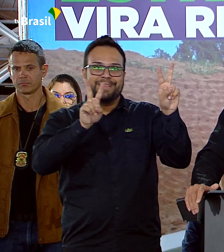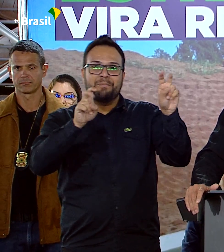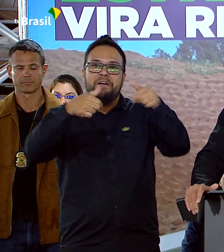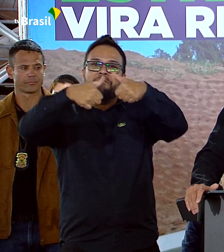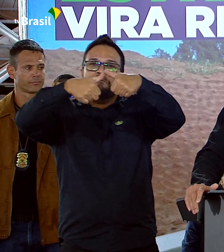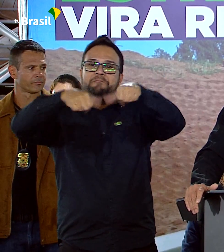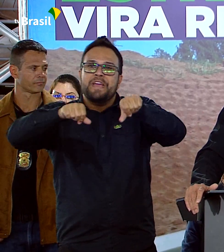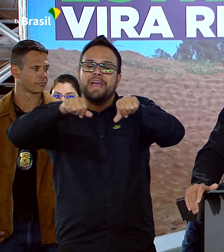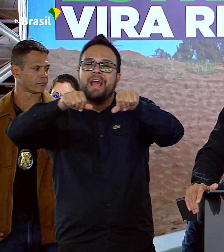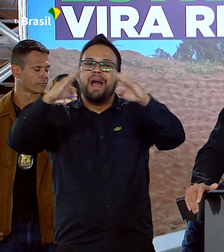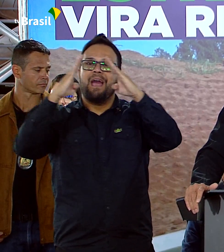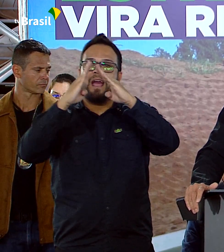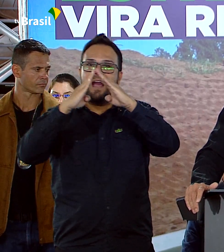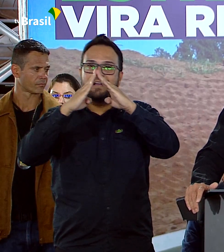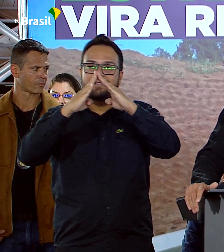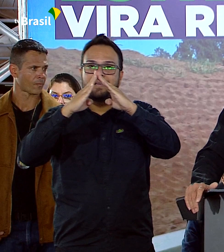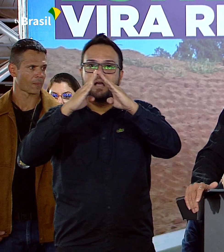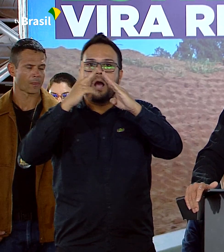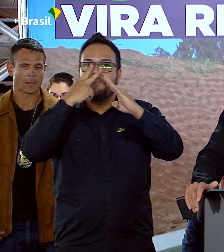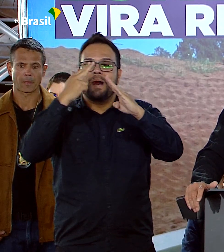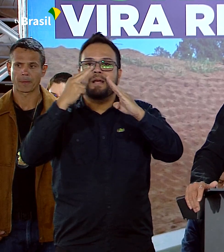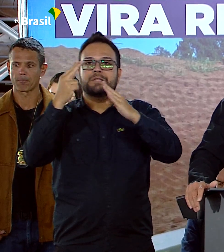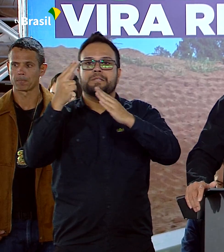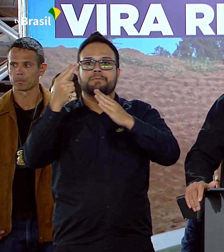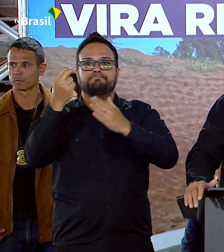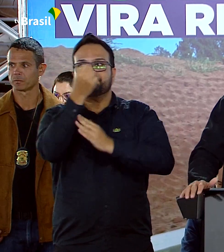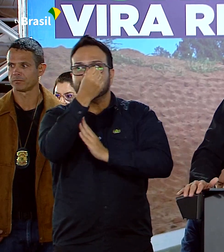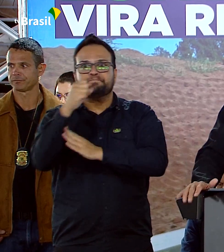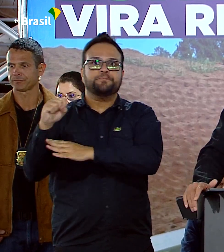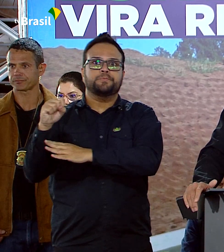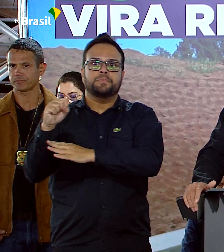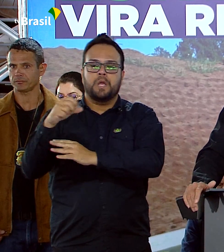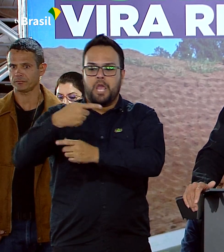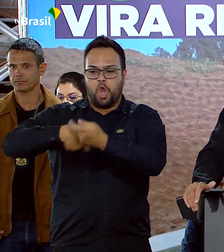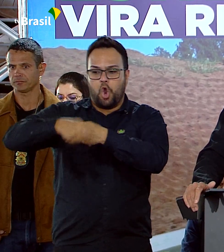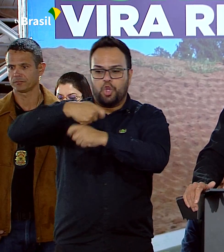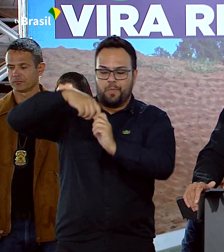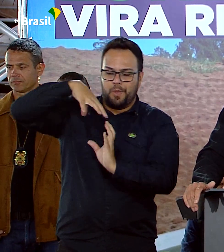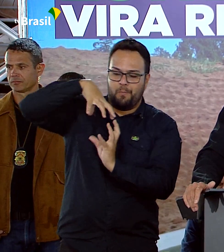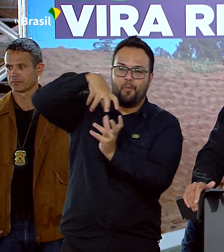um duro golpe na economia mundial, e não apenas no Brasil.